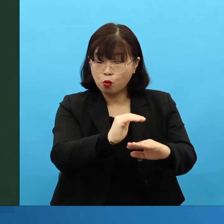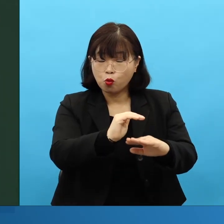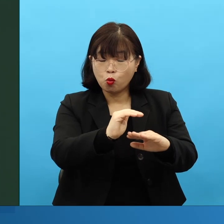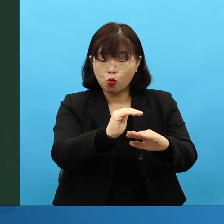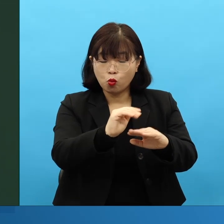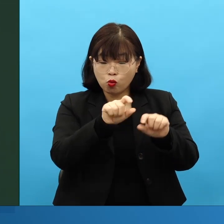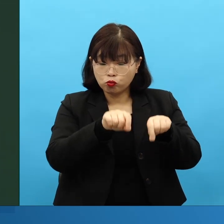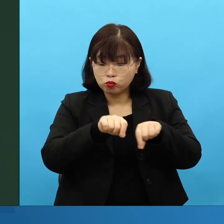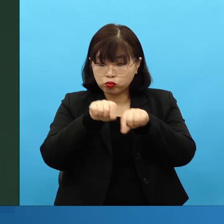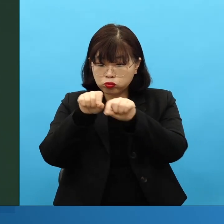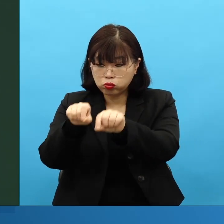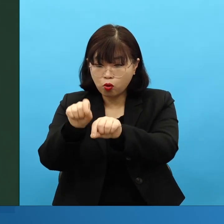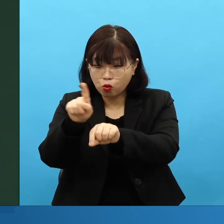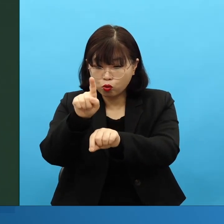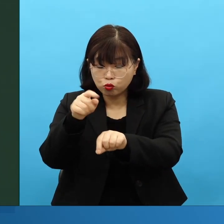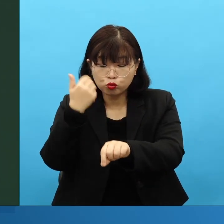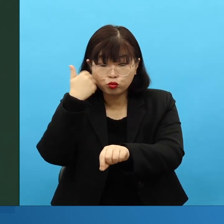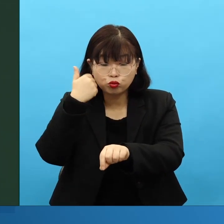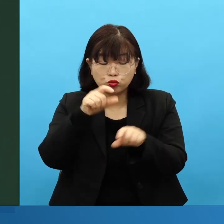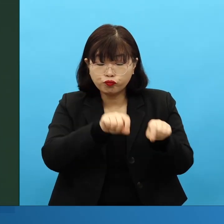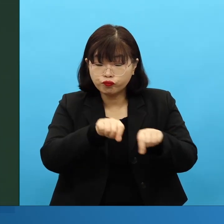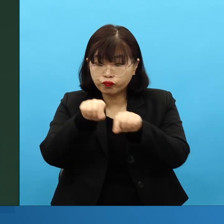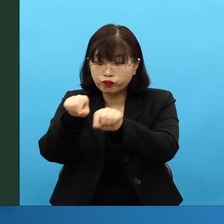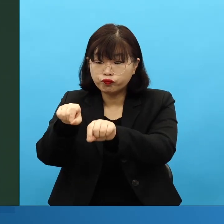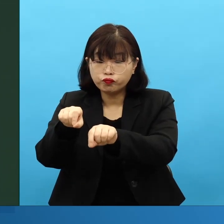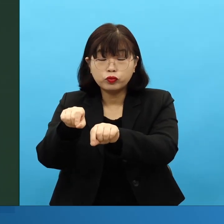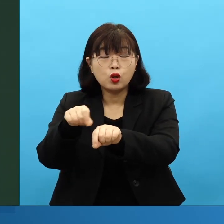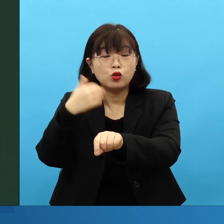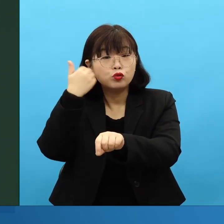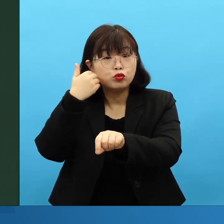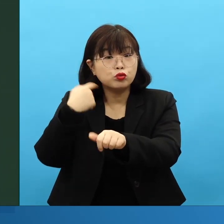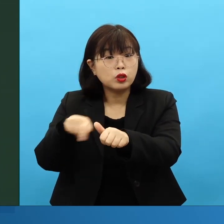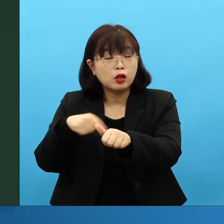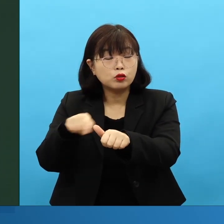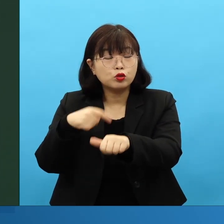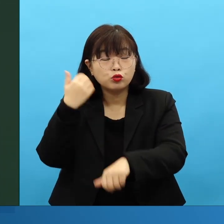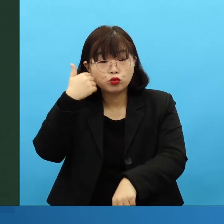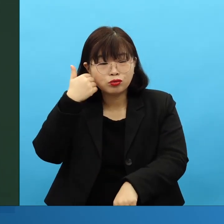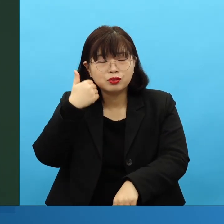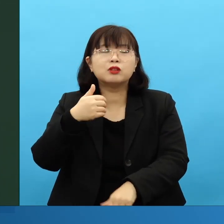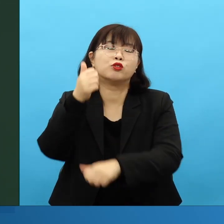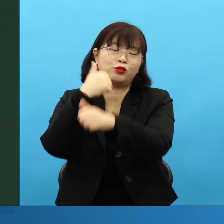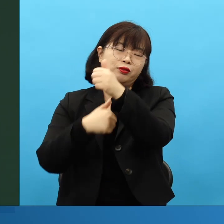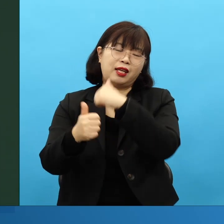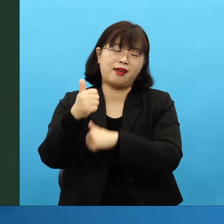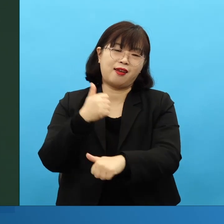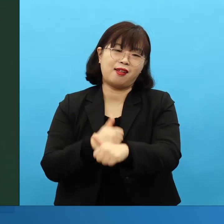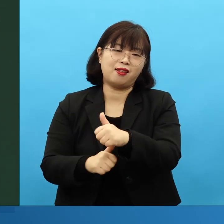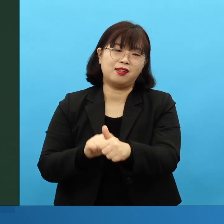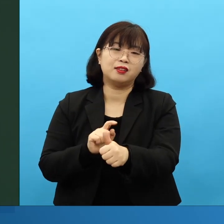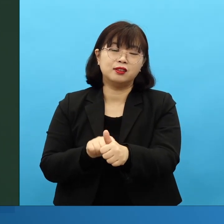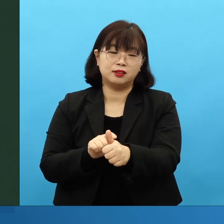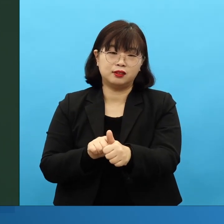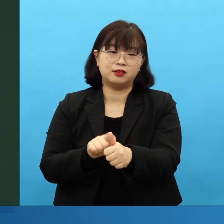후대입니다. 후대 중에서 어디냐는 겁니다. 이게 특히